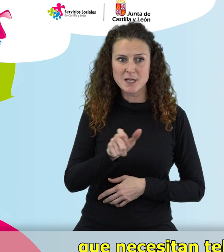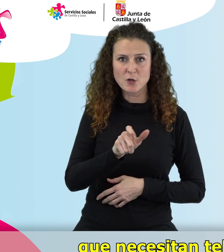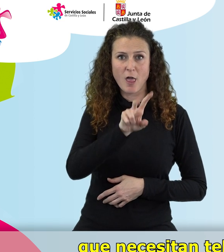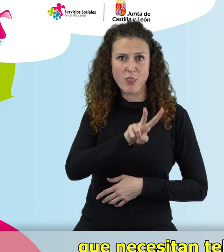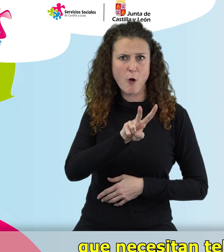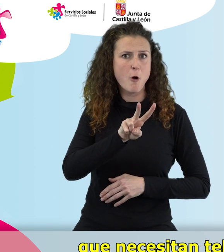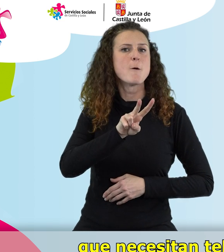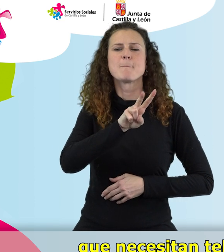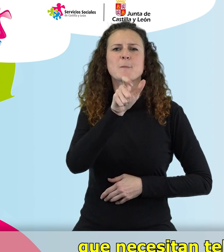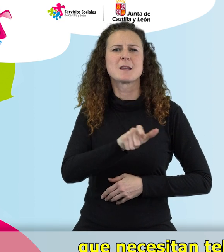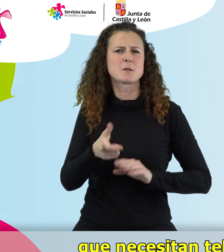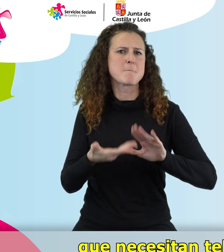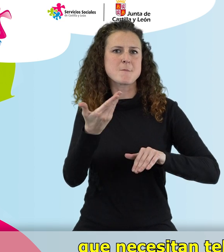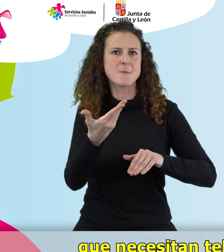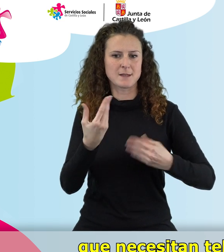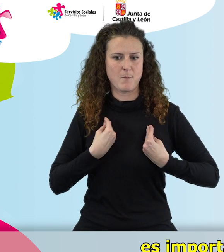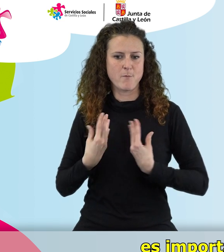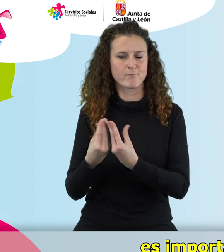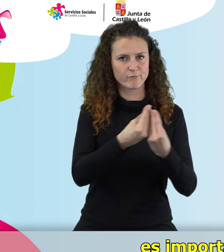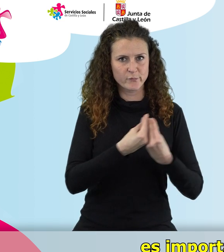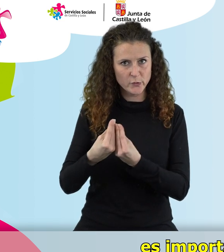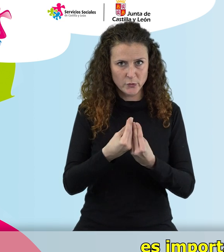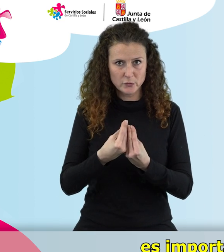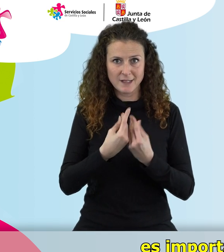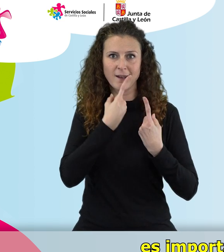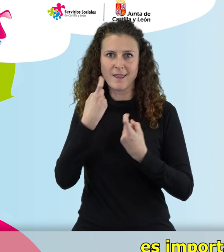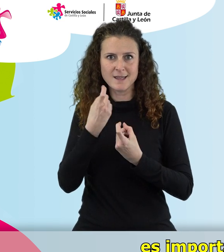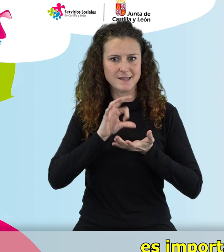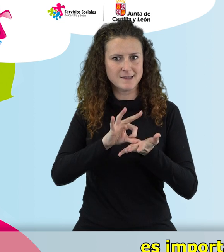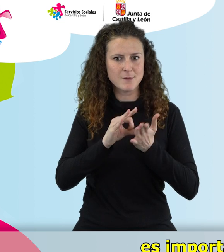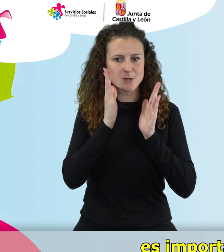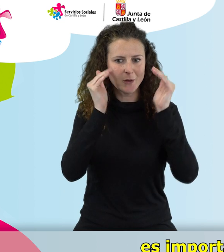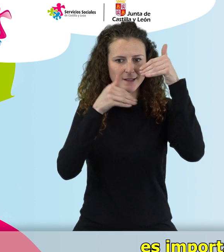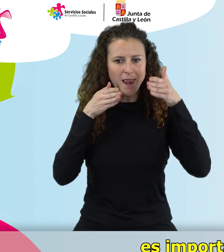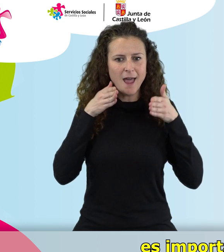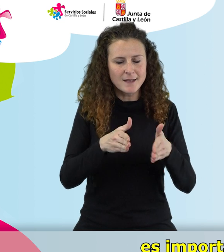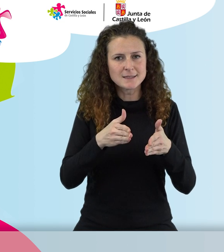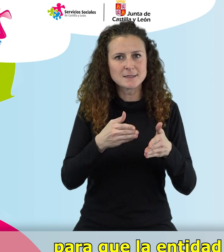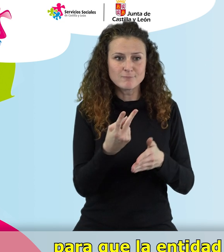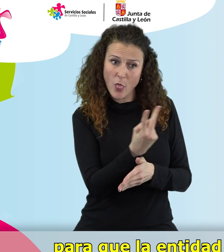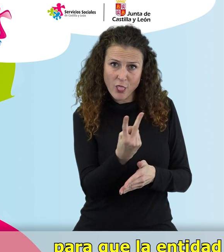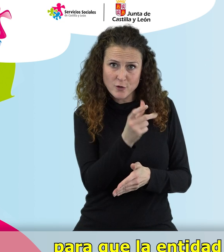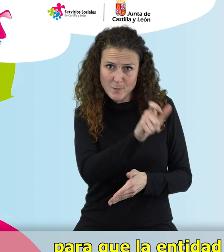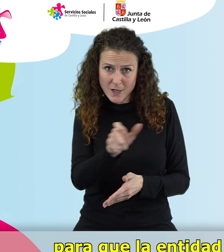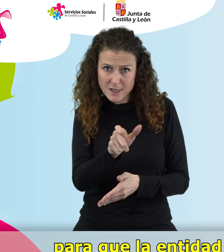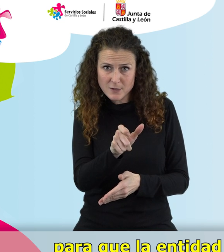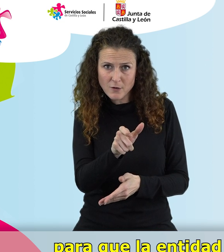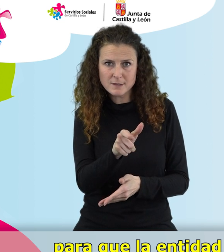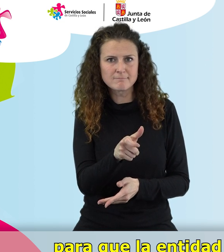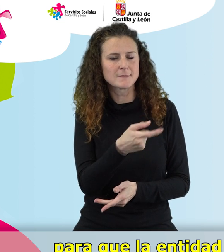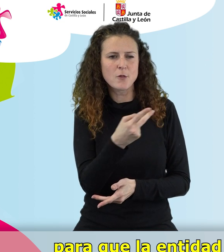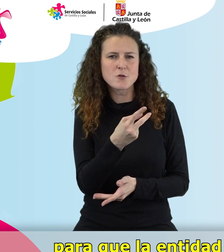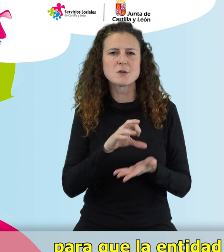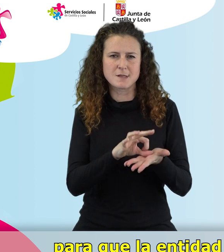necesitan teleasistencia viven juntas, es importante que ambos reciban el servicio para que la entidad